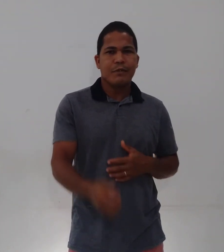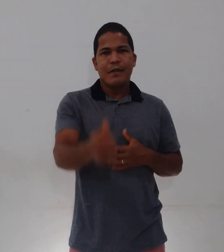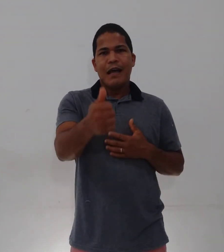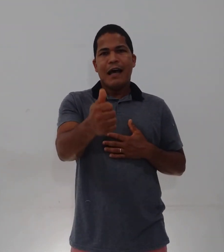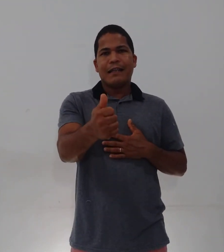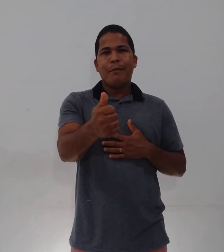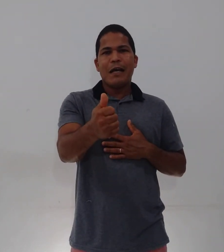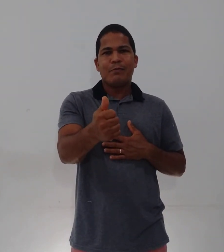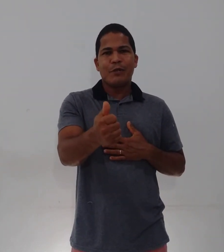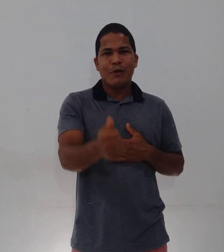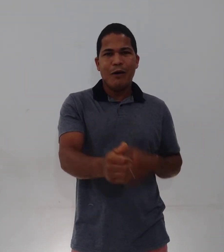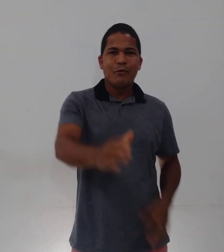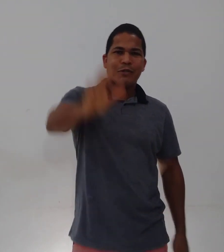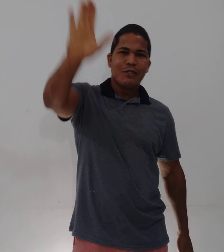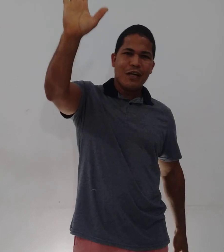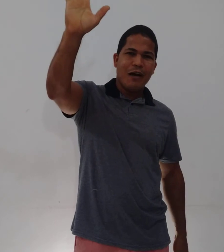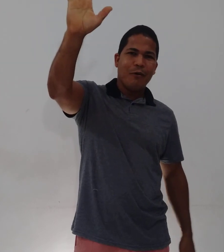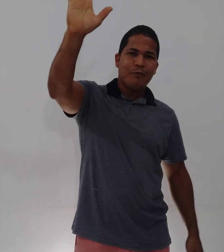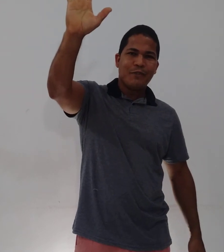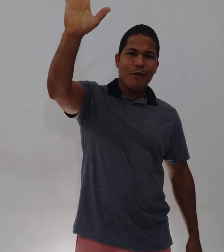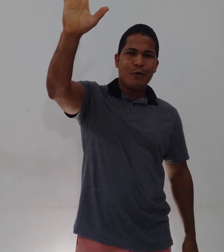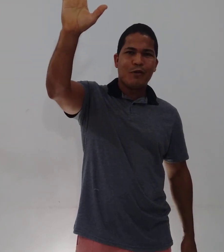Até mais, pessoal. Tchau. Tchau, pessoal.